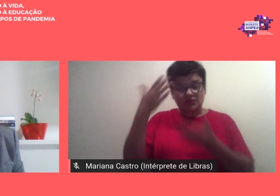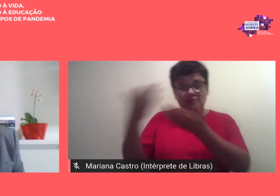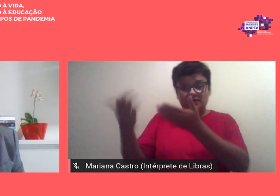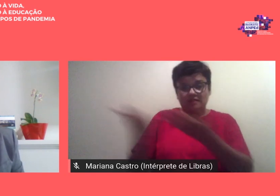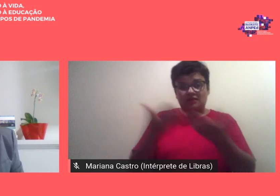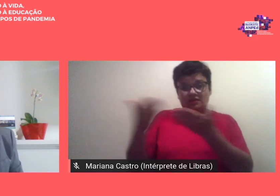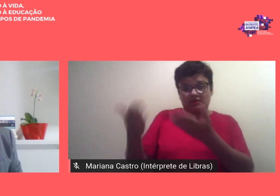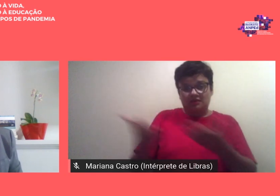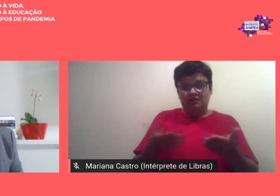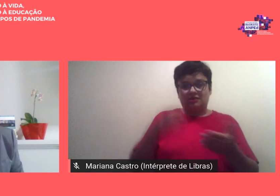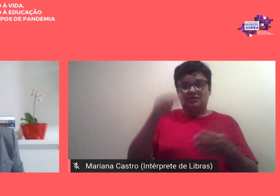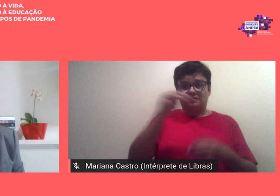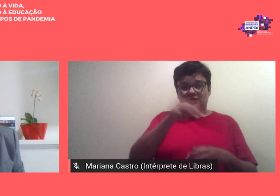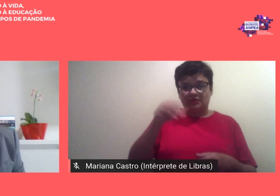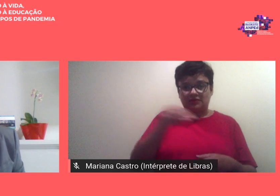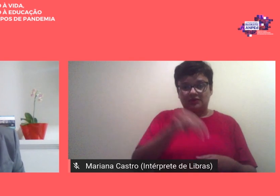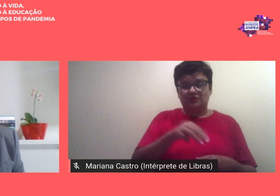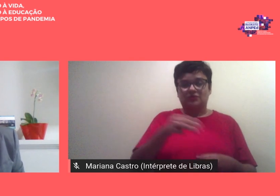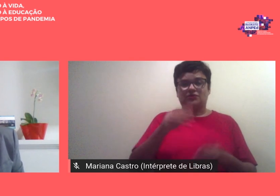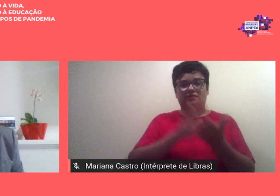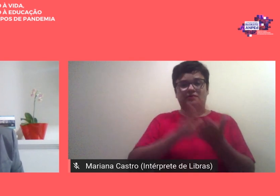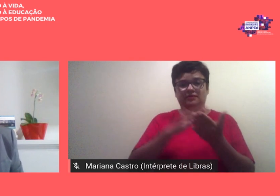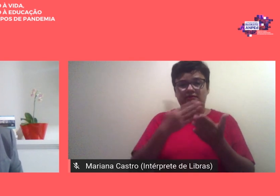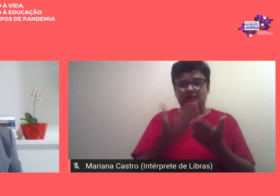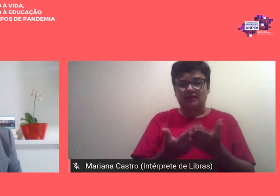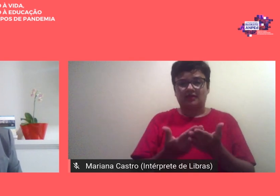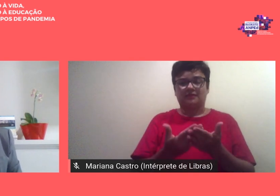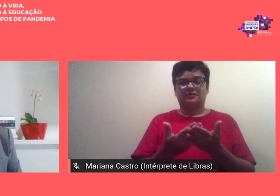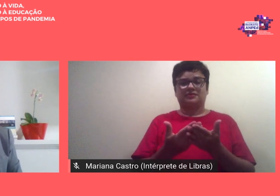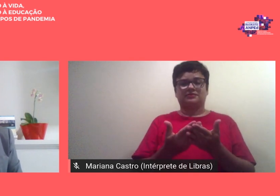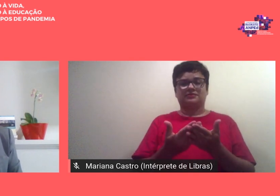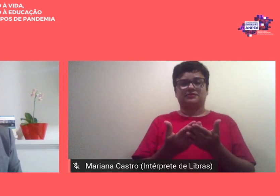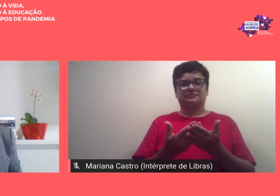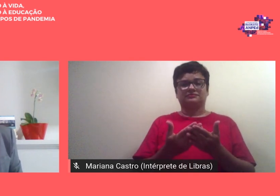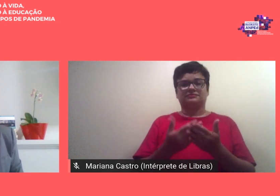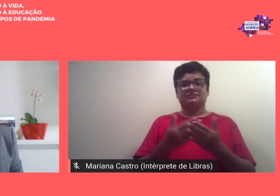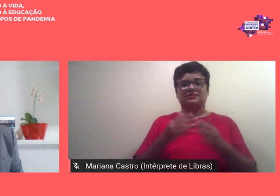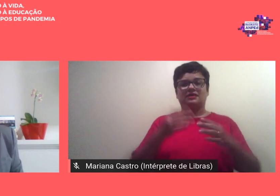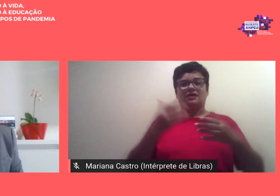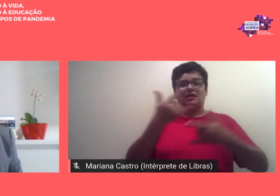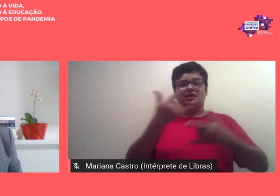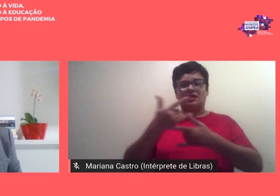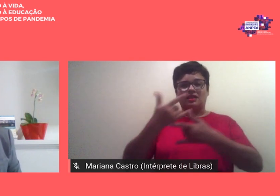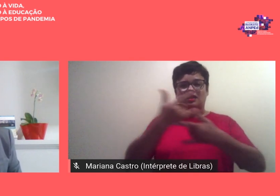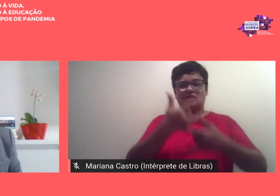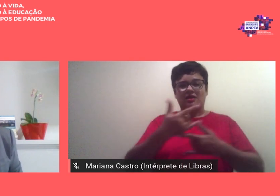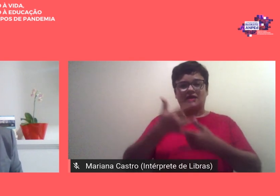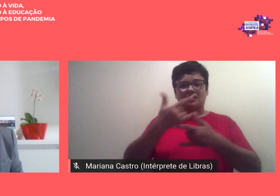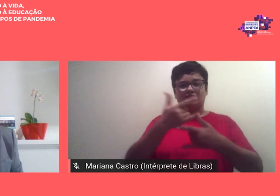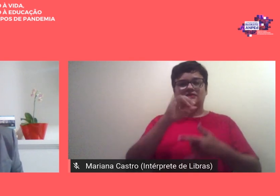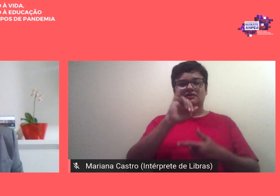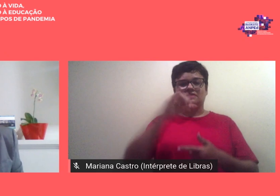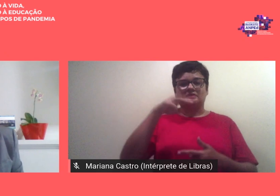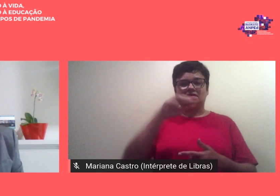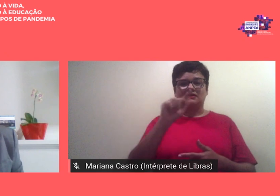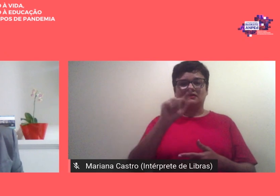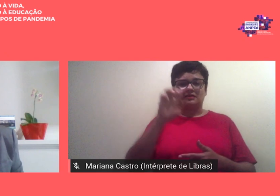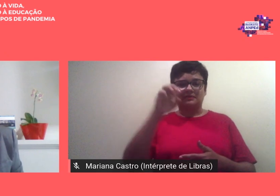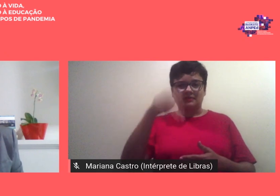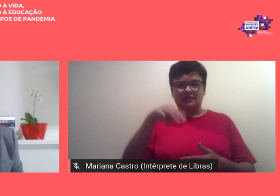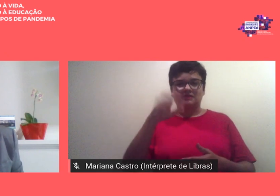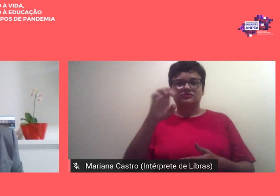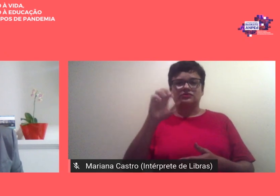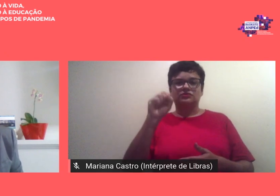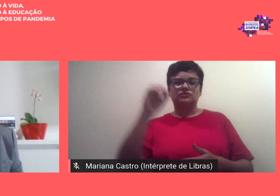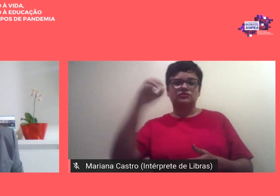monitores intérpretes a live imagem e sons que também envolveu mais 11 pessoas